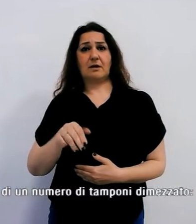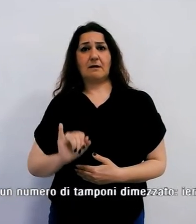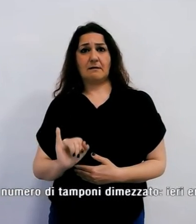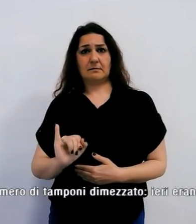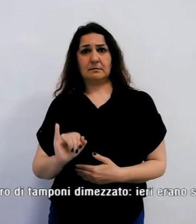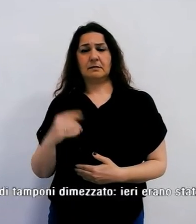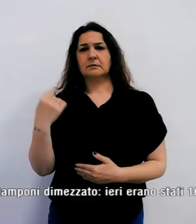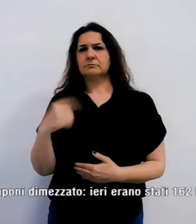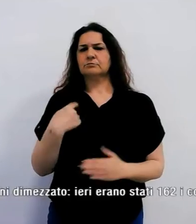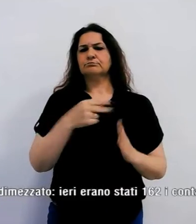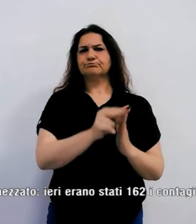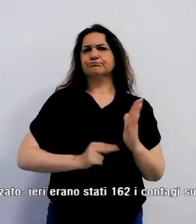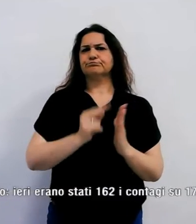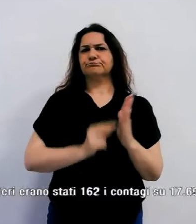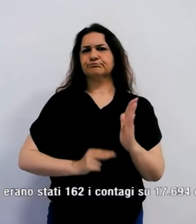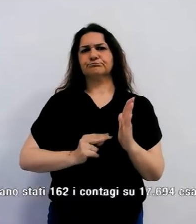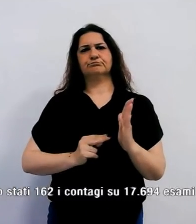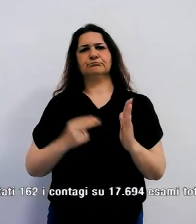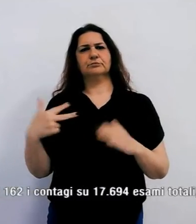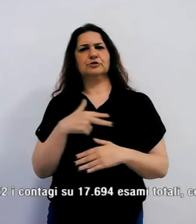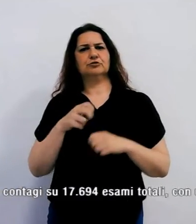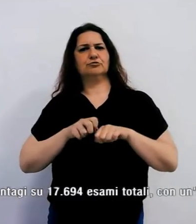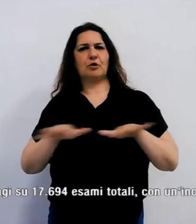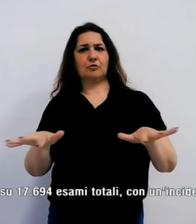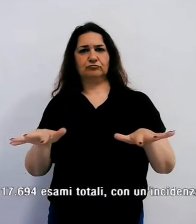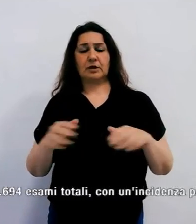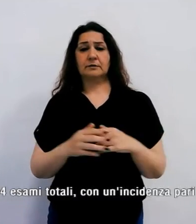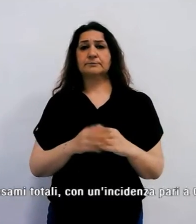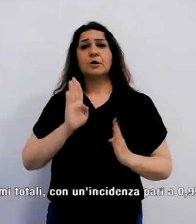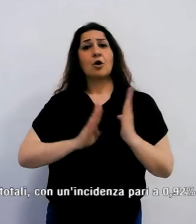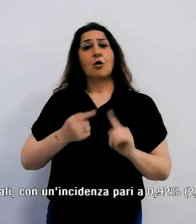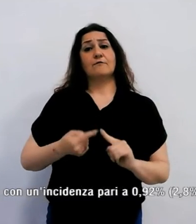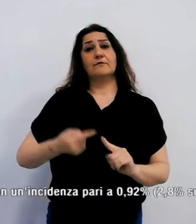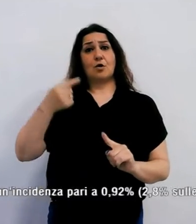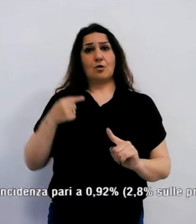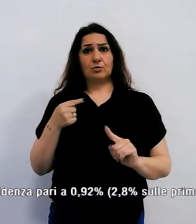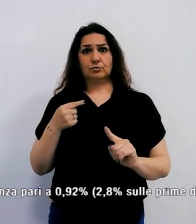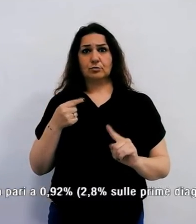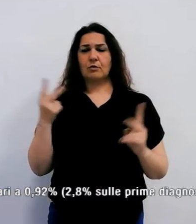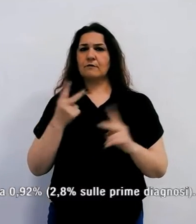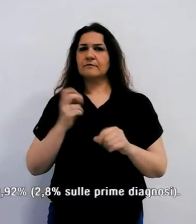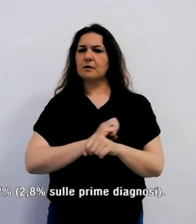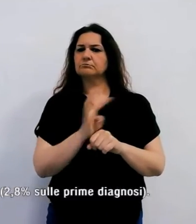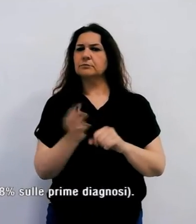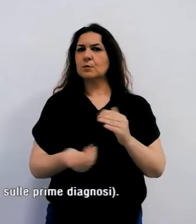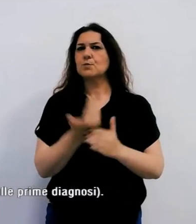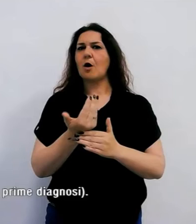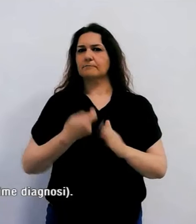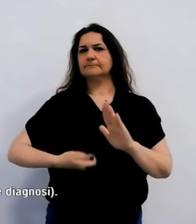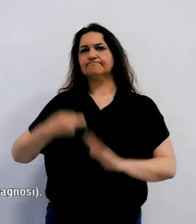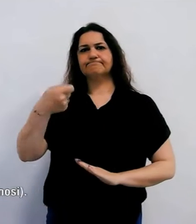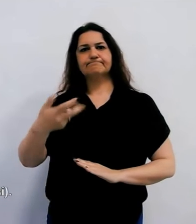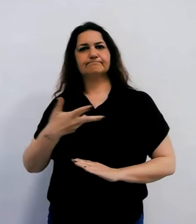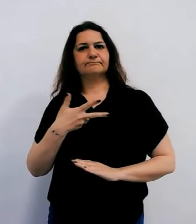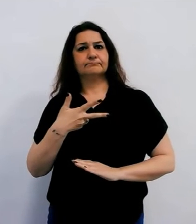report sui social. Rispetto alla rilevazione precedente aumentano i nuovi casi giornalieri e il tasso di